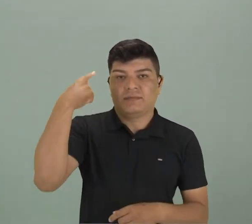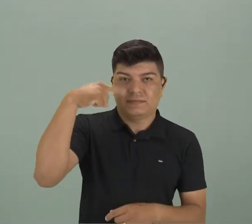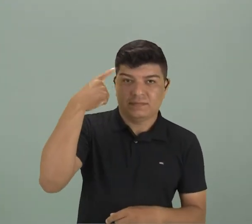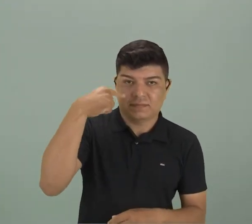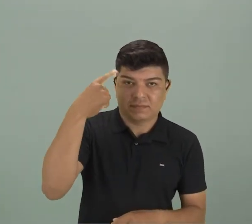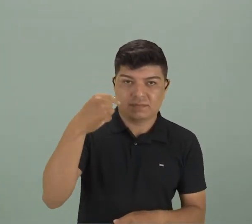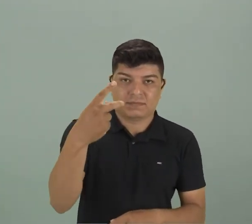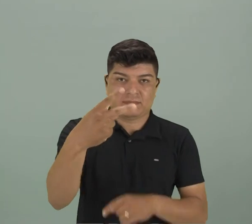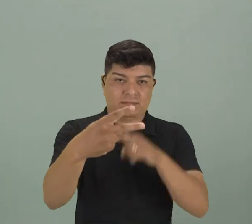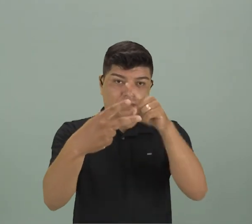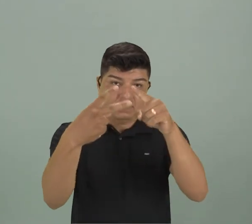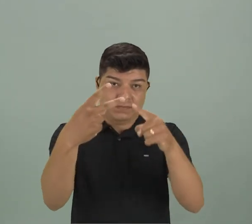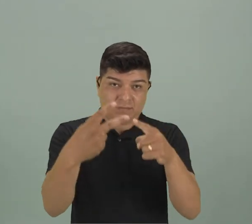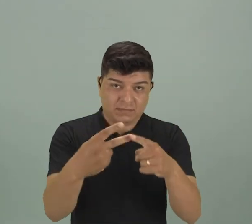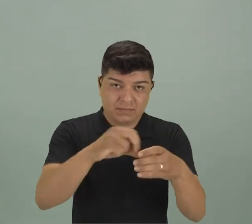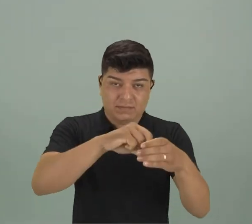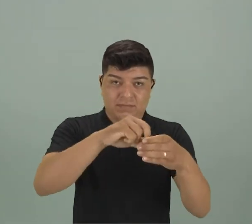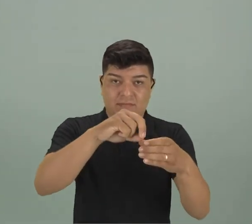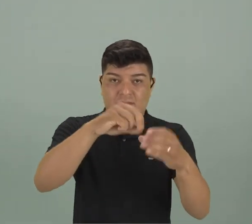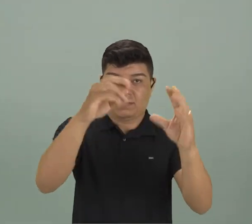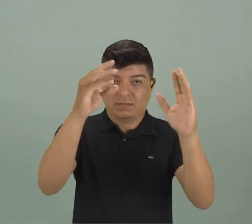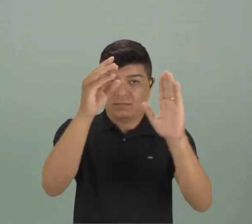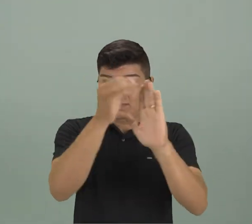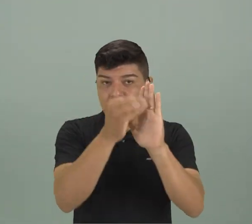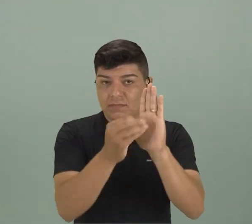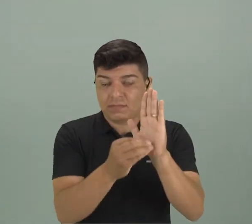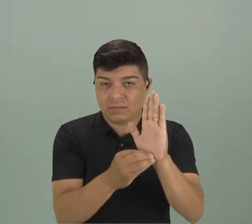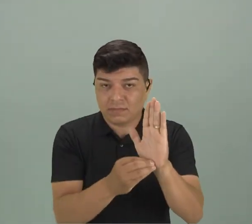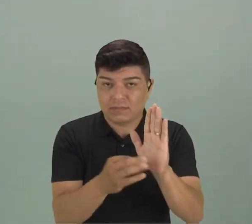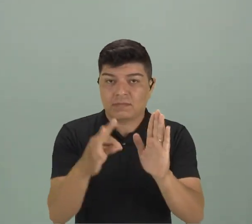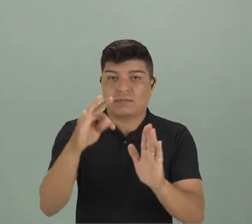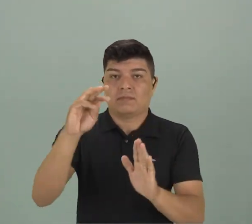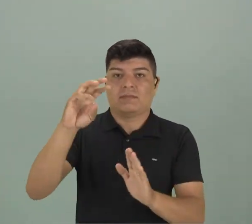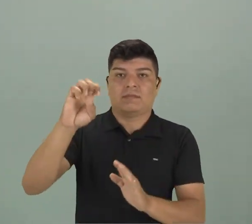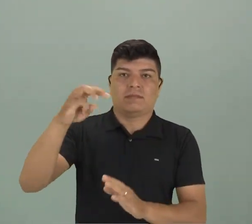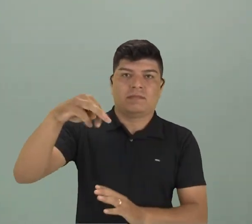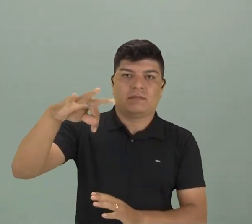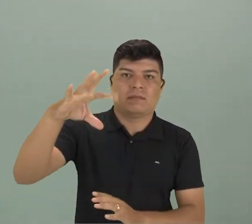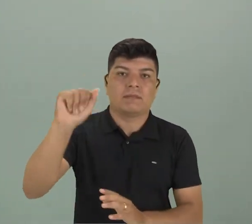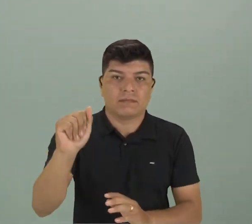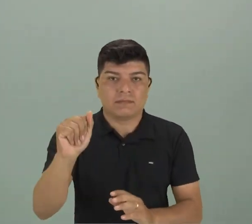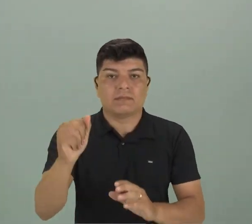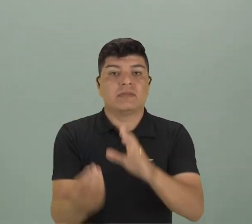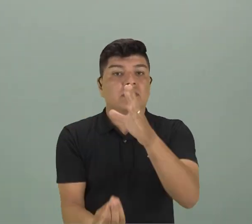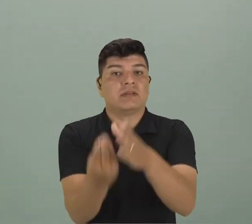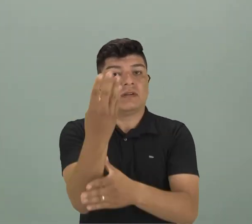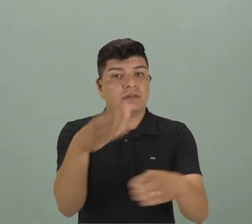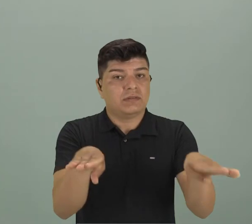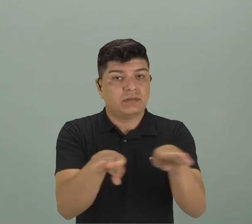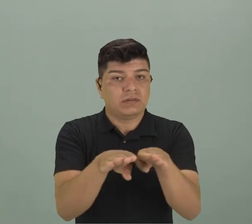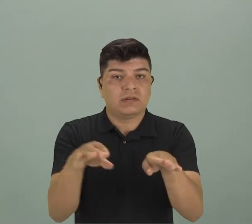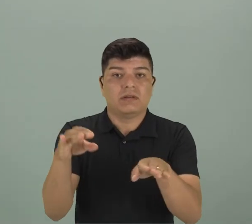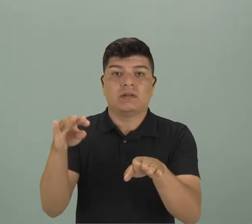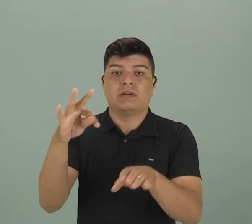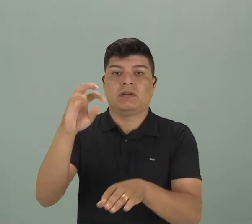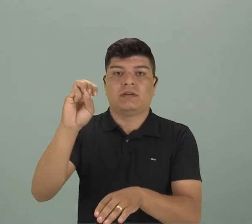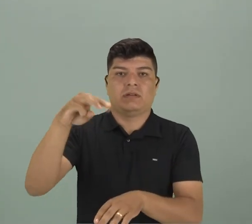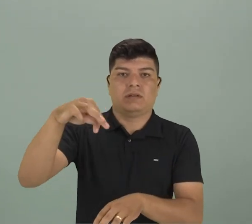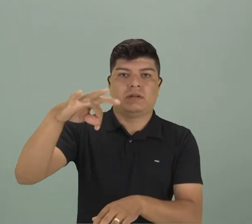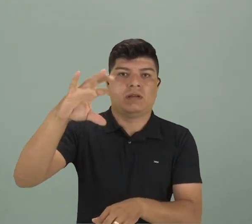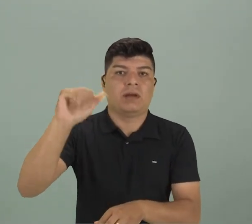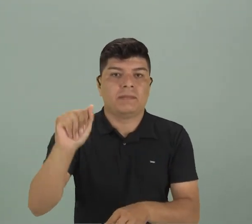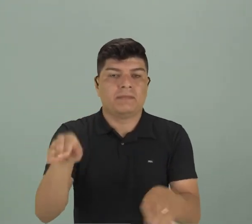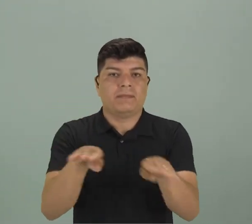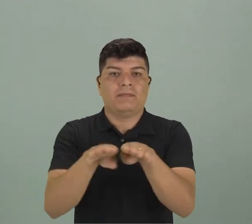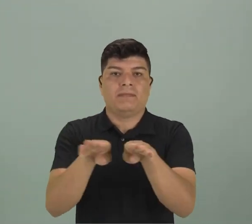dos classificaciones, que son la su temática y la su origen. La su temática tenemos las